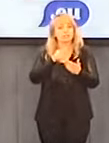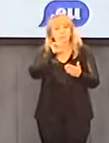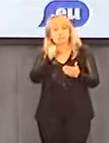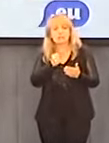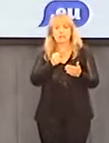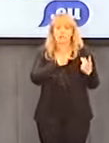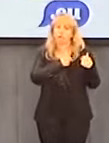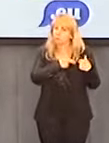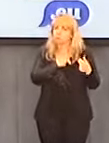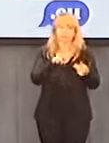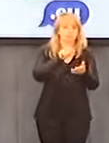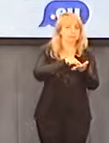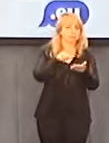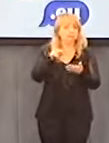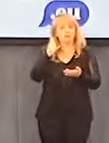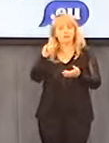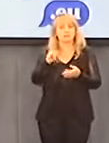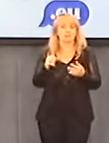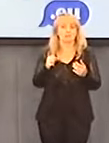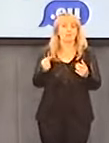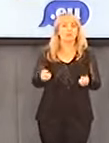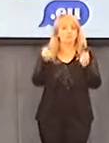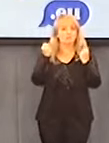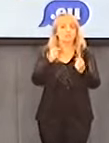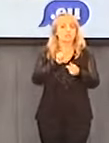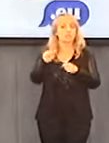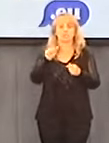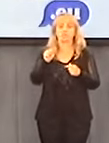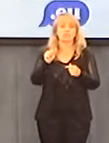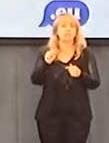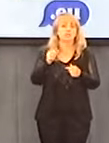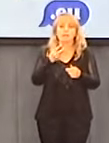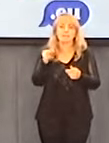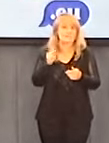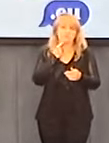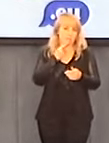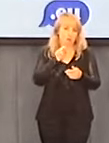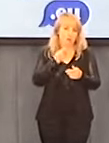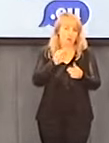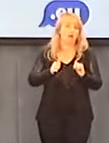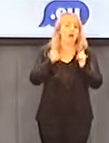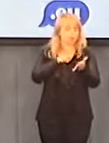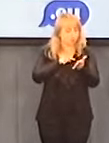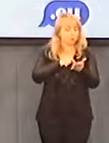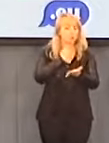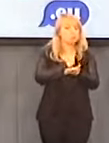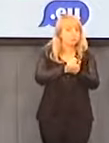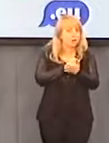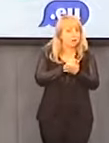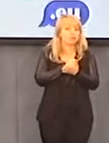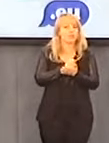komisje, żadne nasze wysiłki nie mogą być zbyt małe, aby te sprawy